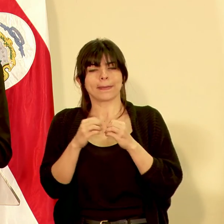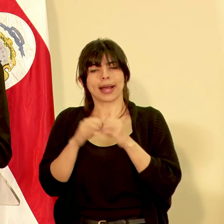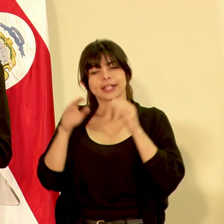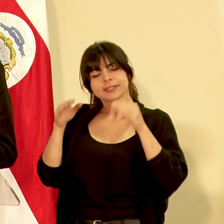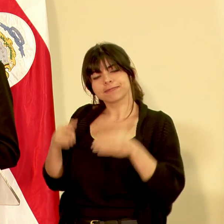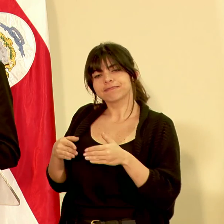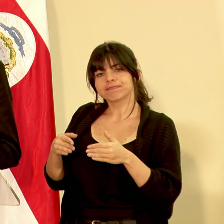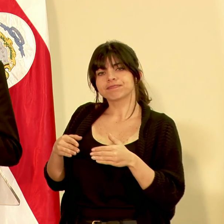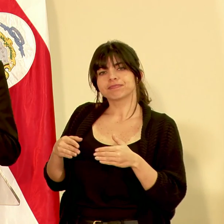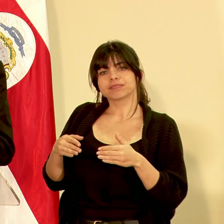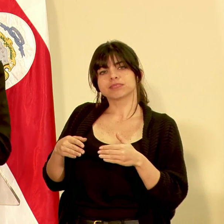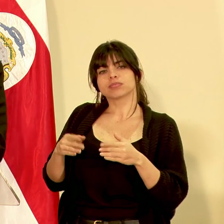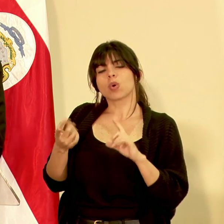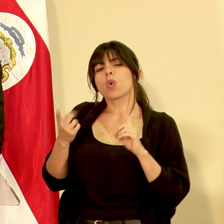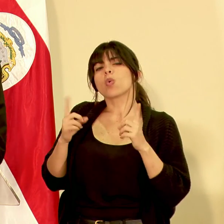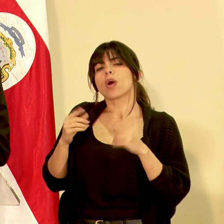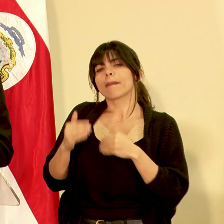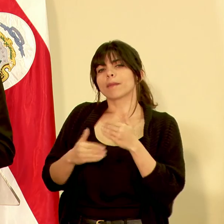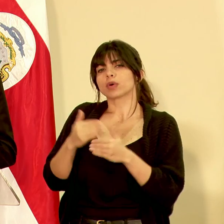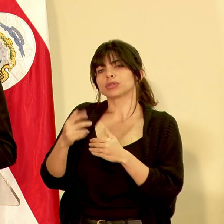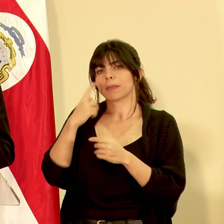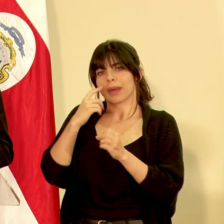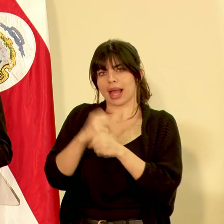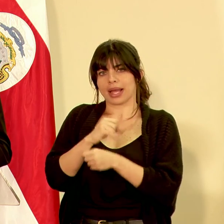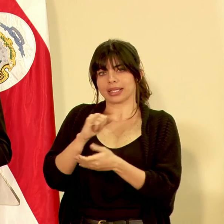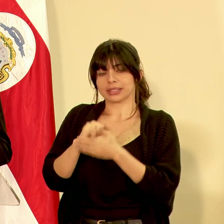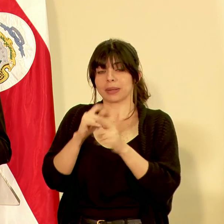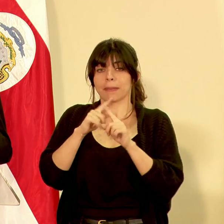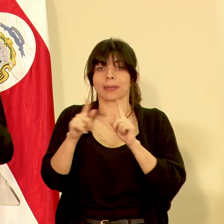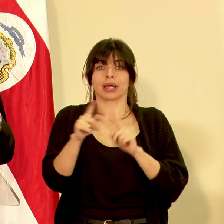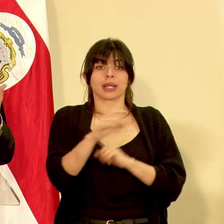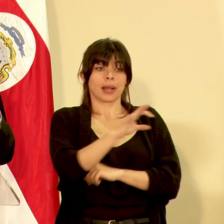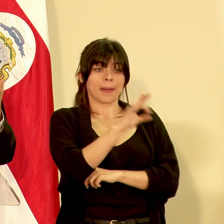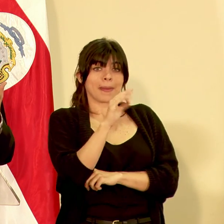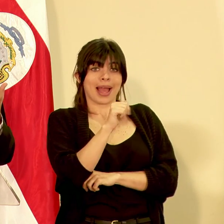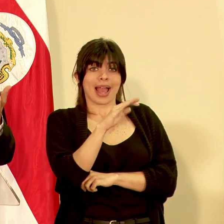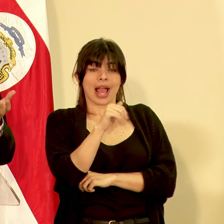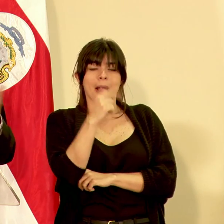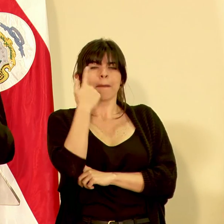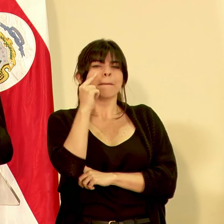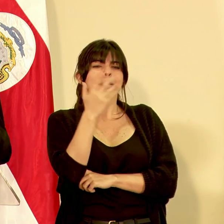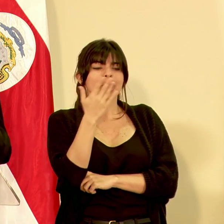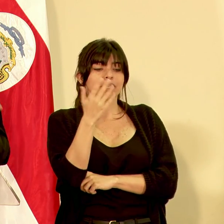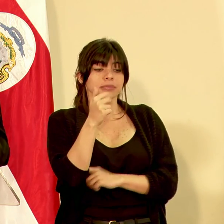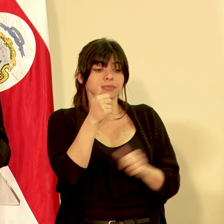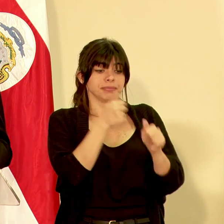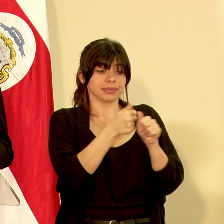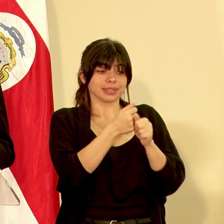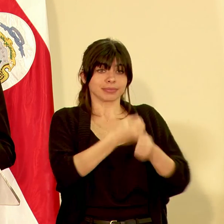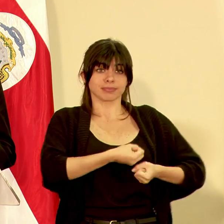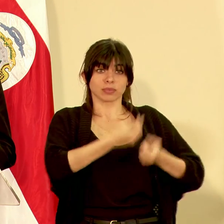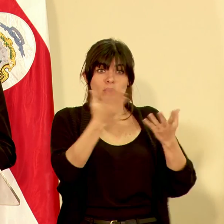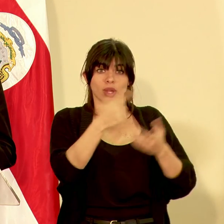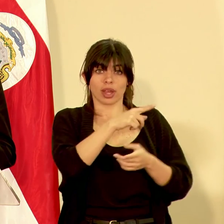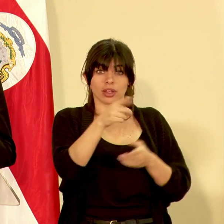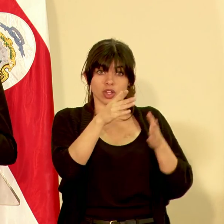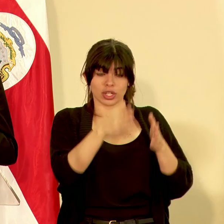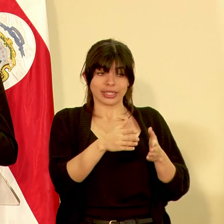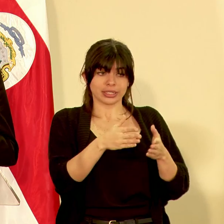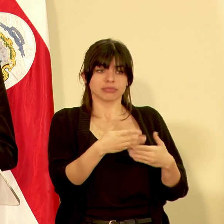cuál va a ser el proceso de llegar a hacerlo pero la invitar a la ECA es para poder a los mismos exportadores darle esa